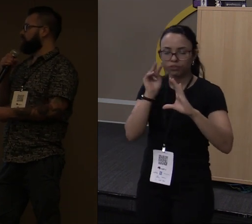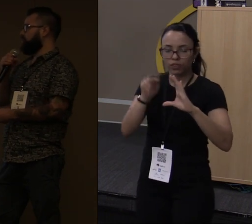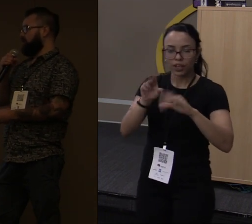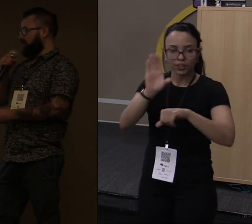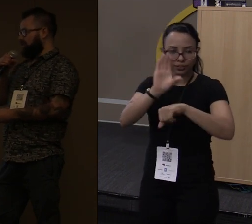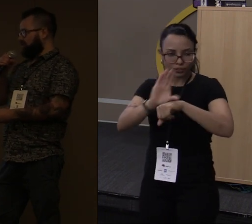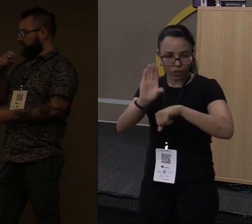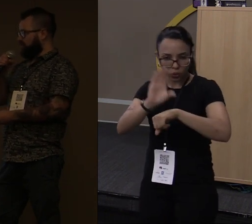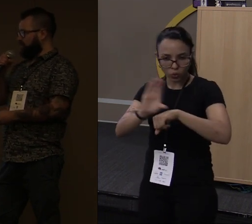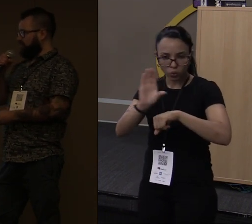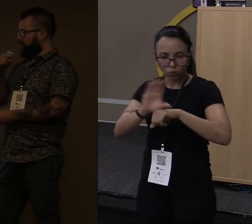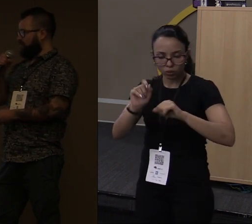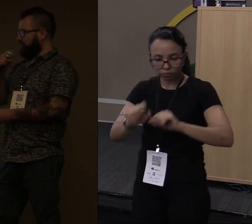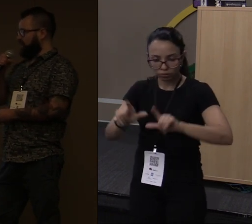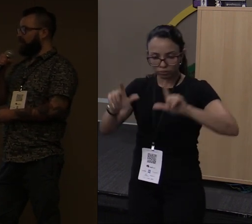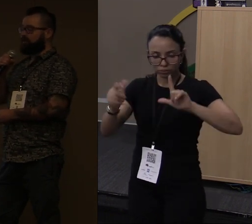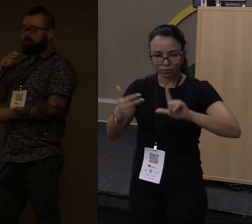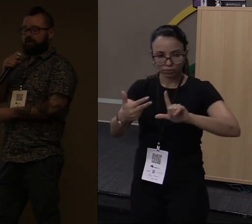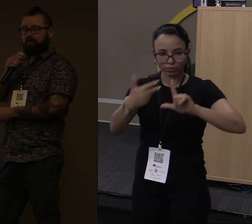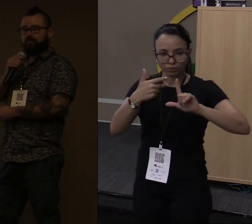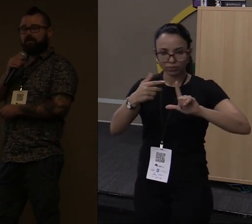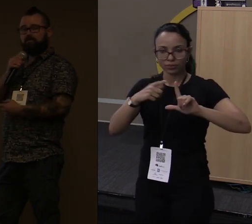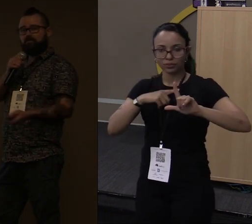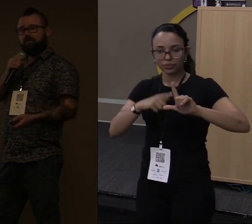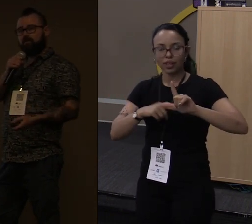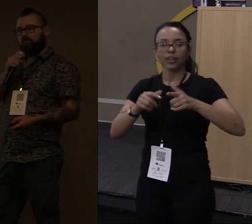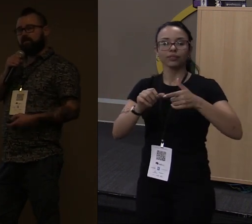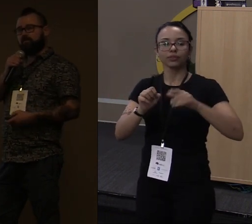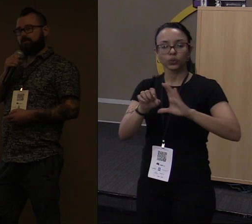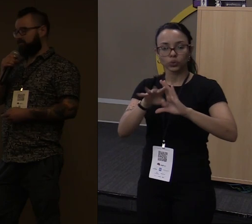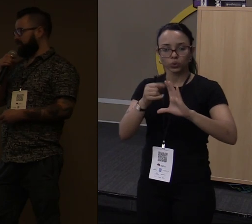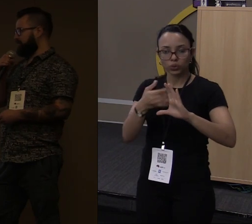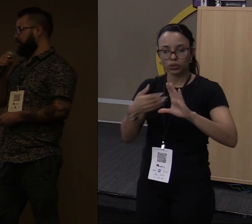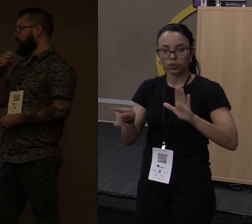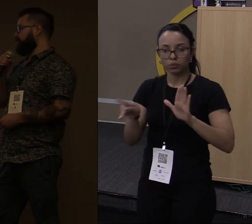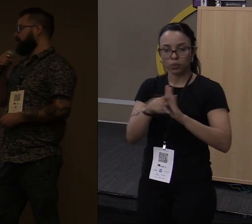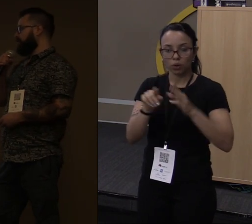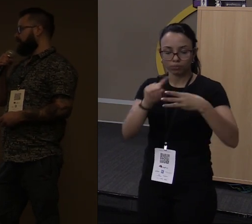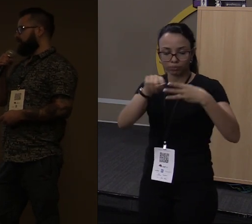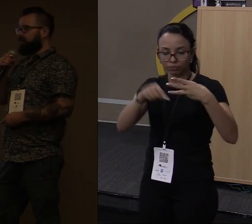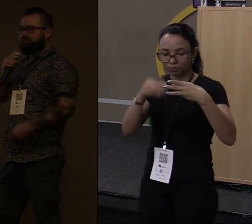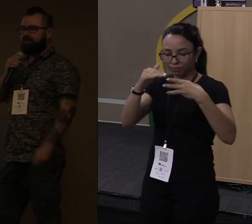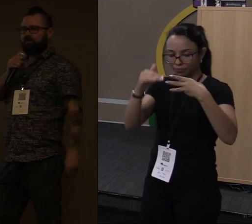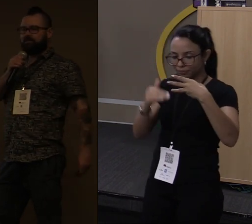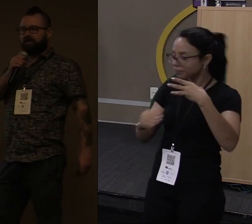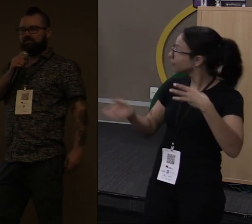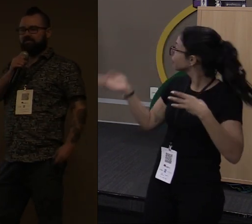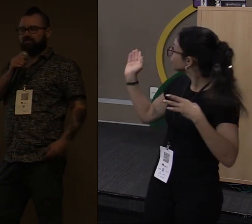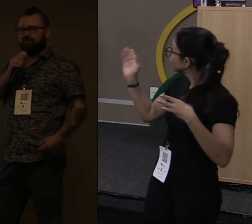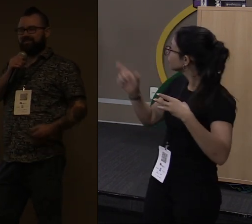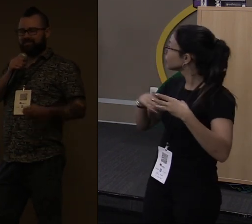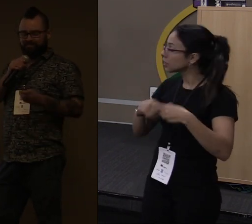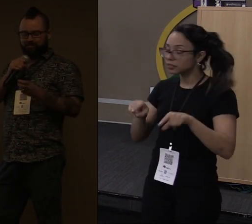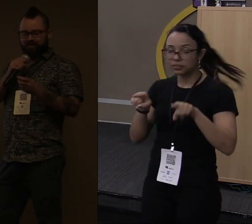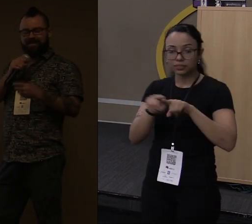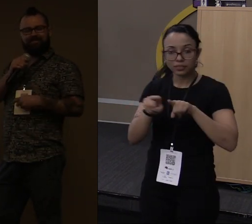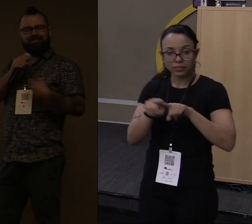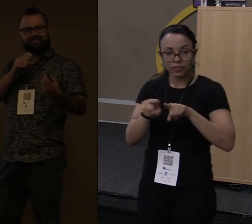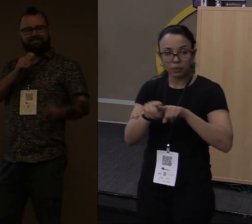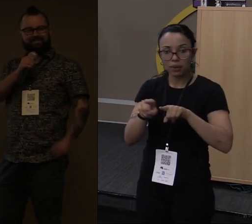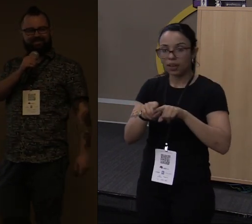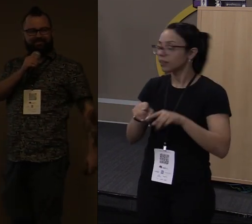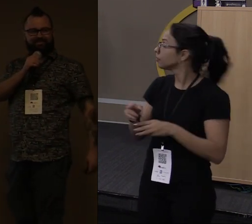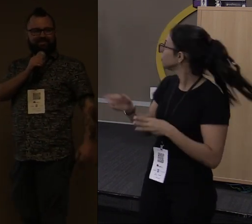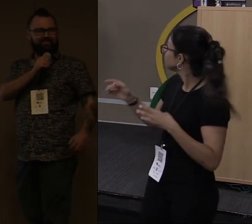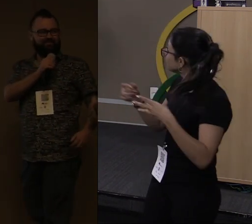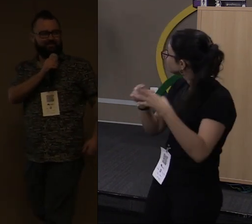de Python, YouTube Rust Lang BR, que é um canal da comunidade Rust brasileira, e tem o Castalho Podcast, que apesar de estar meio parado